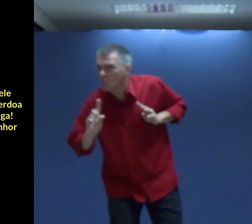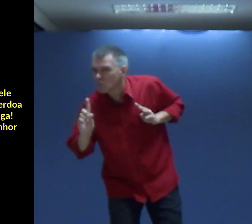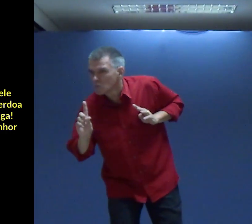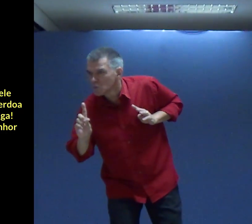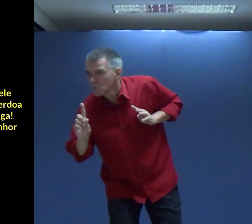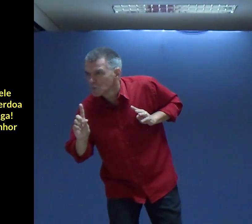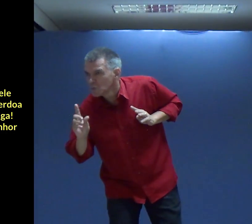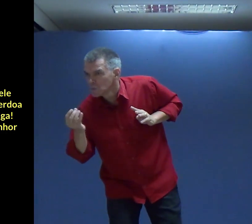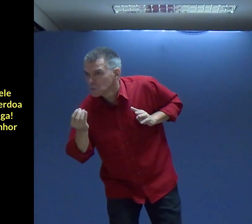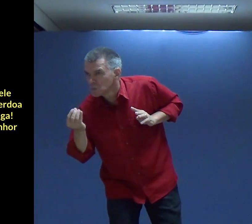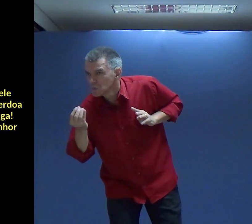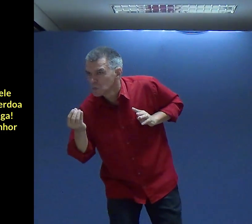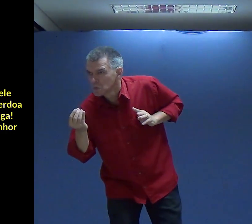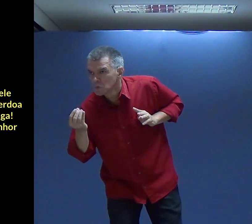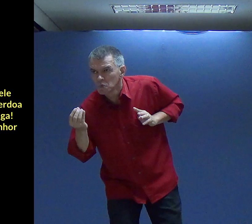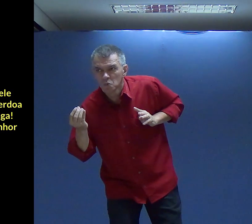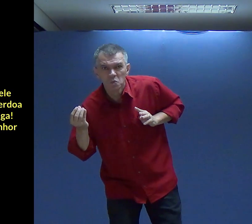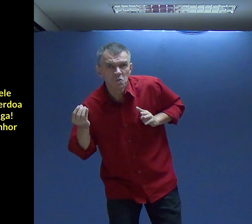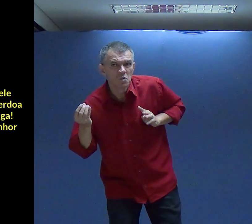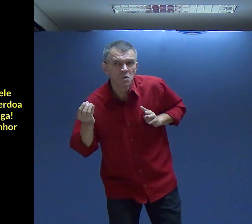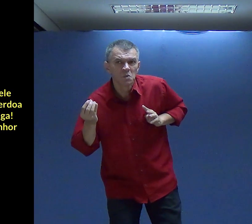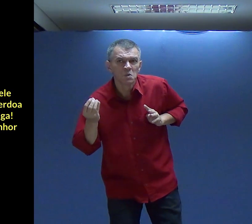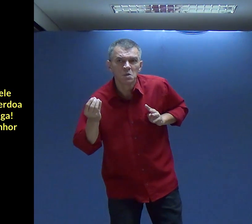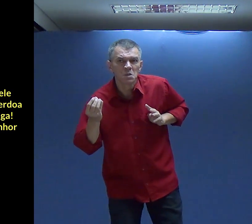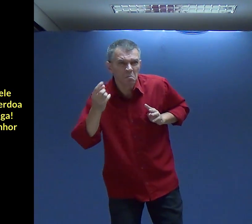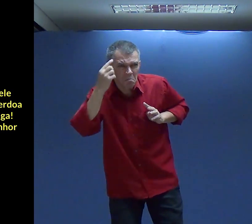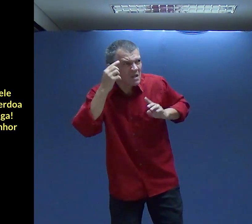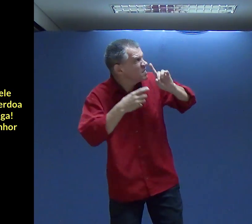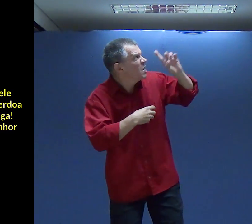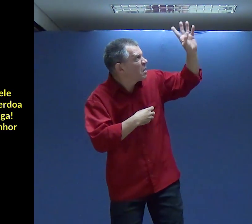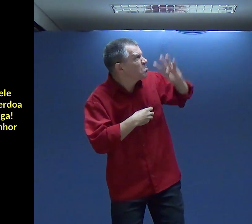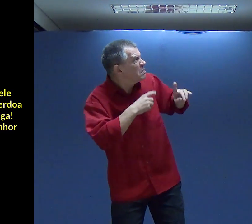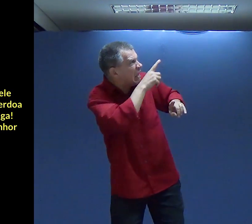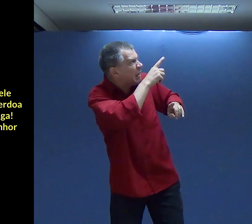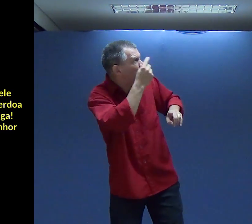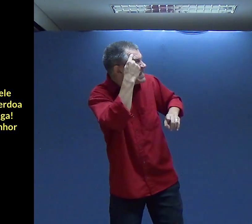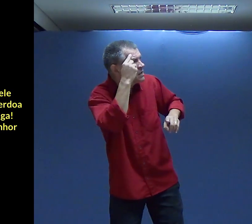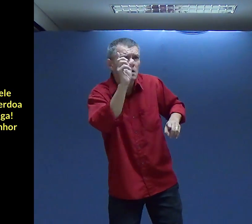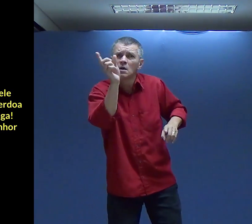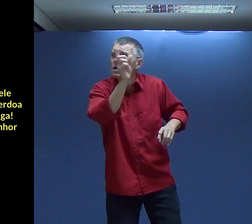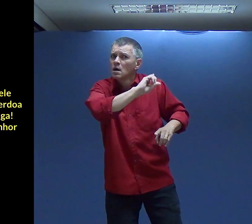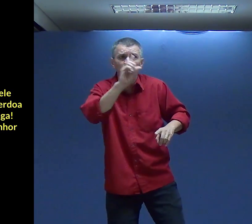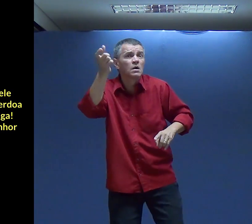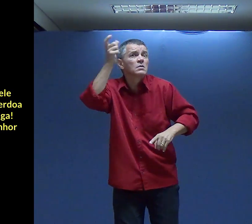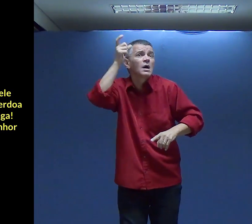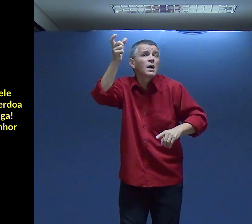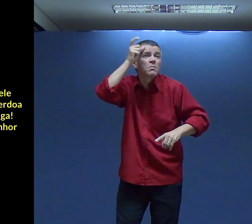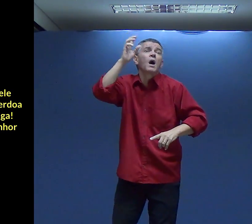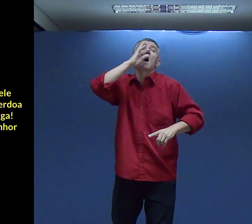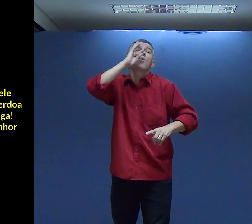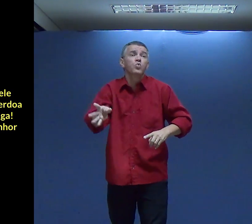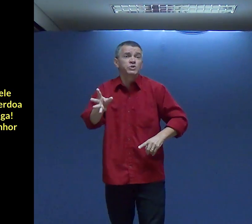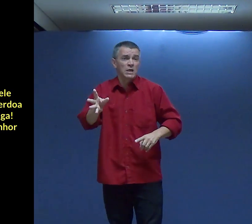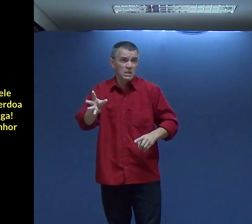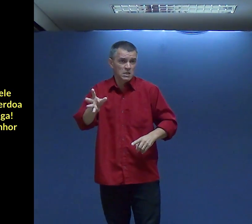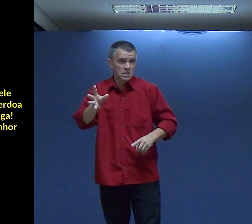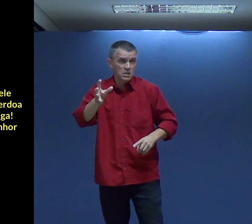E Deus começa A me acusar Sim Deus me acusa Você pensa que Deus Já está acusando? Não é verdade